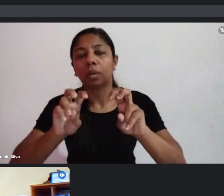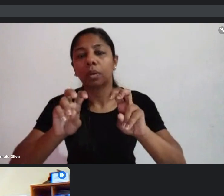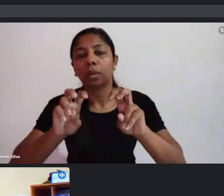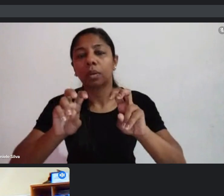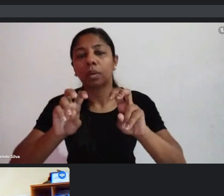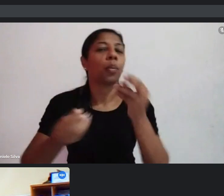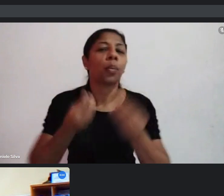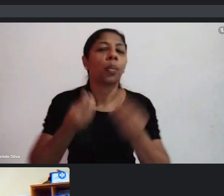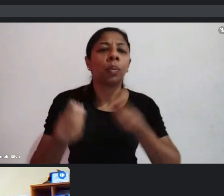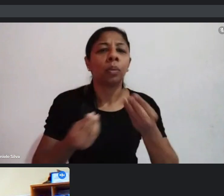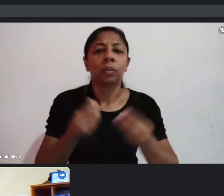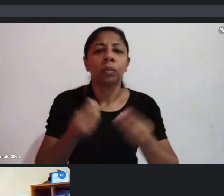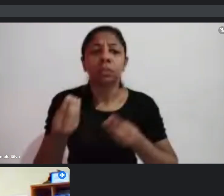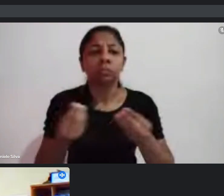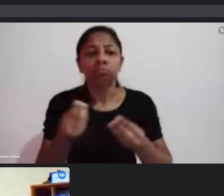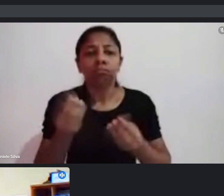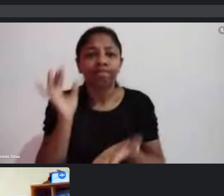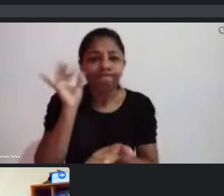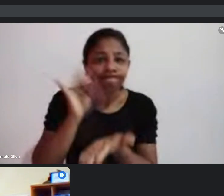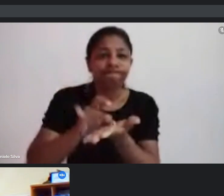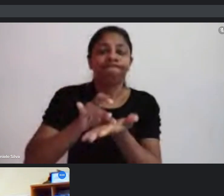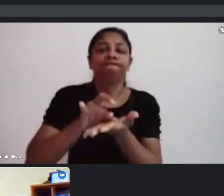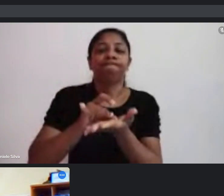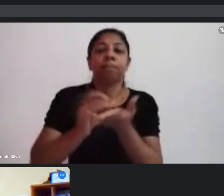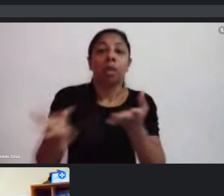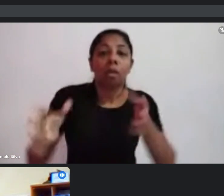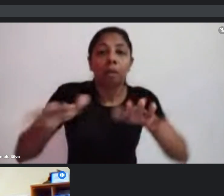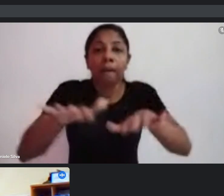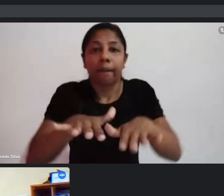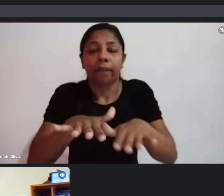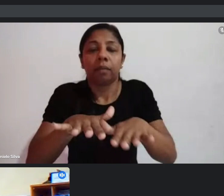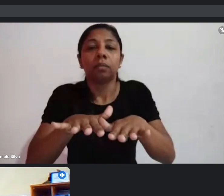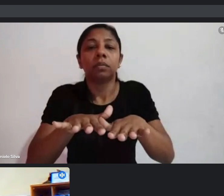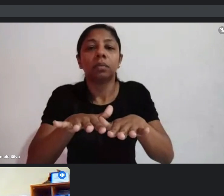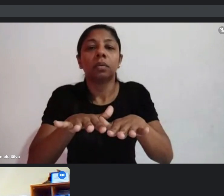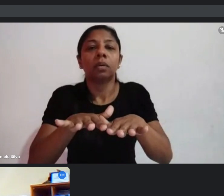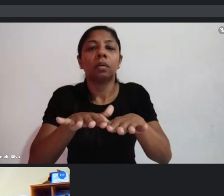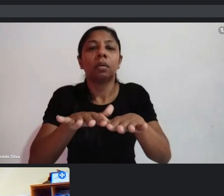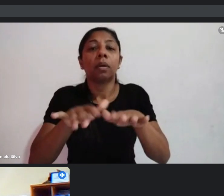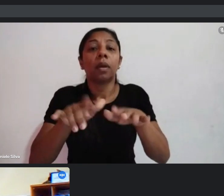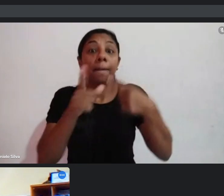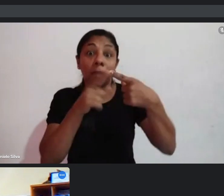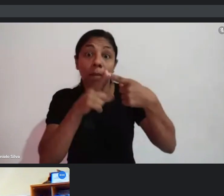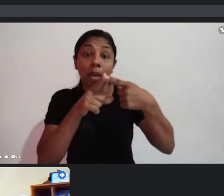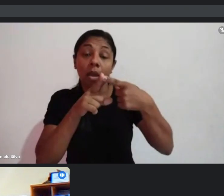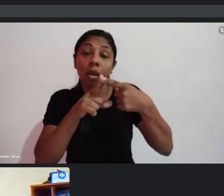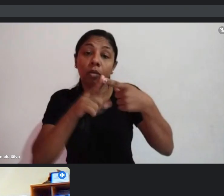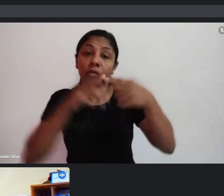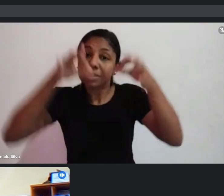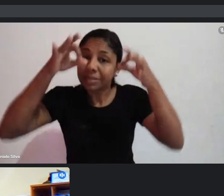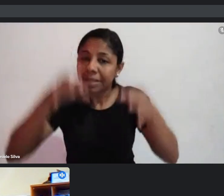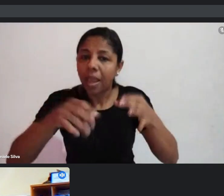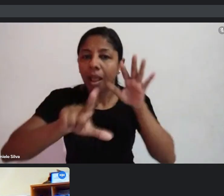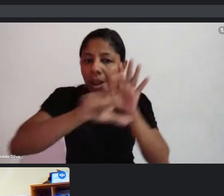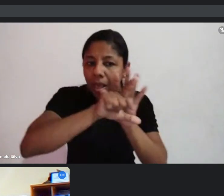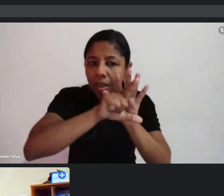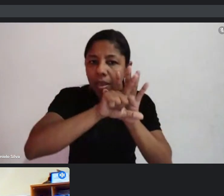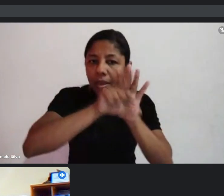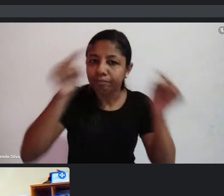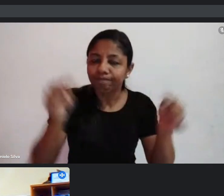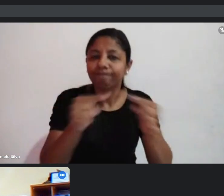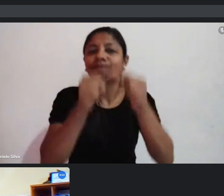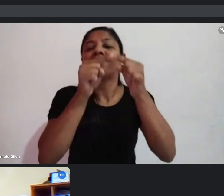garantir essa inclusão e, primeiramente, de forma legal e, posteriormente,